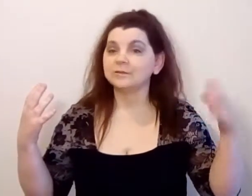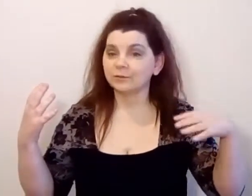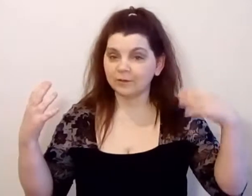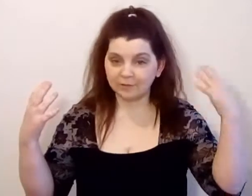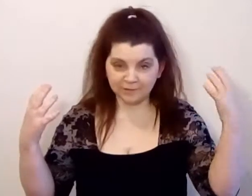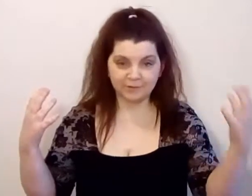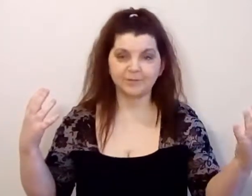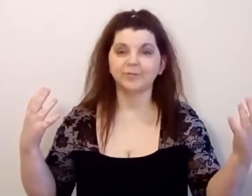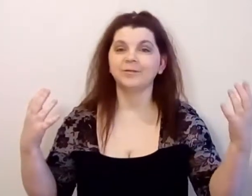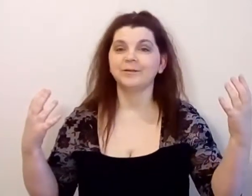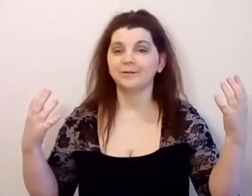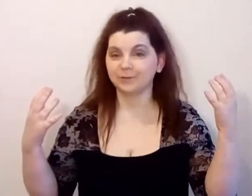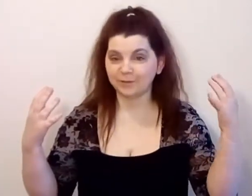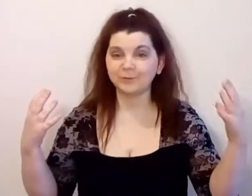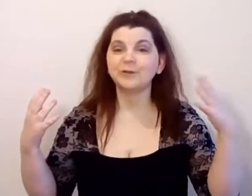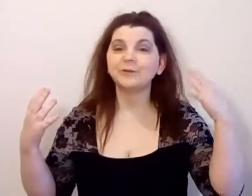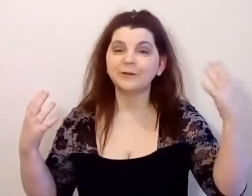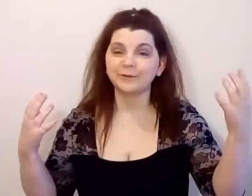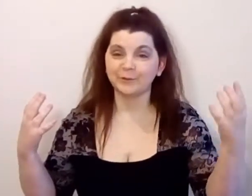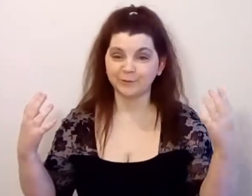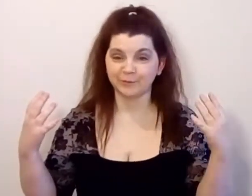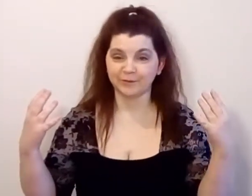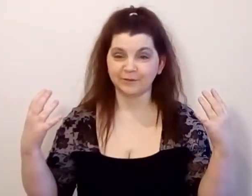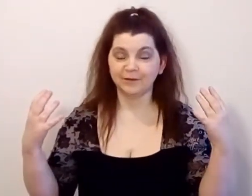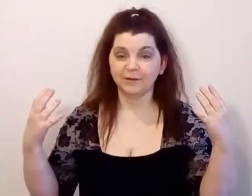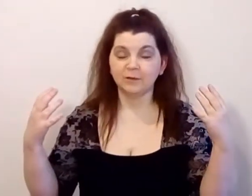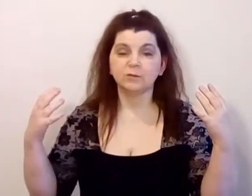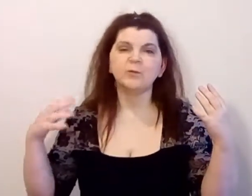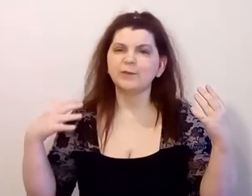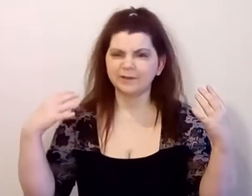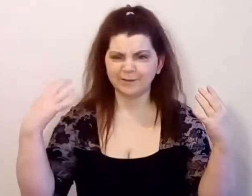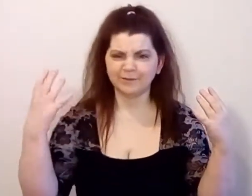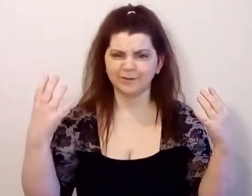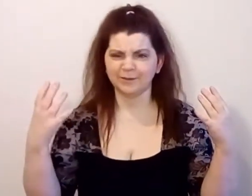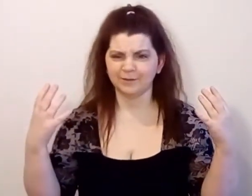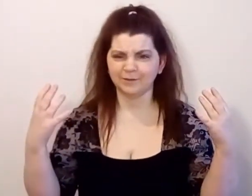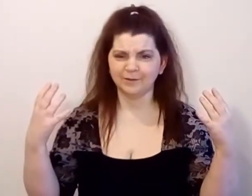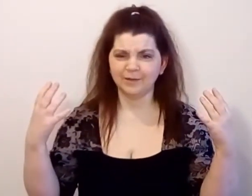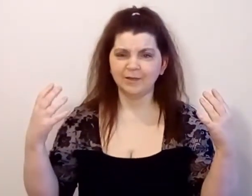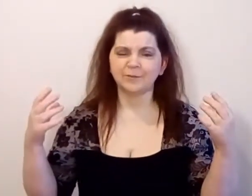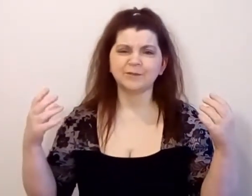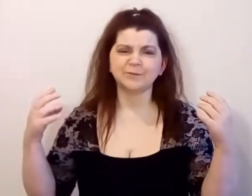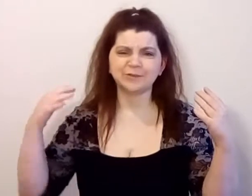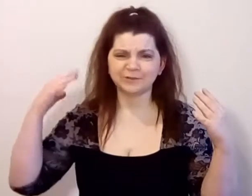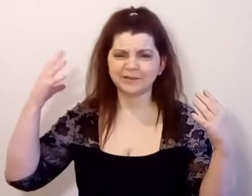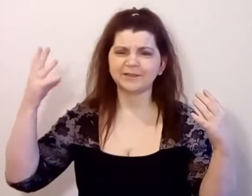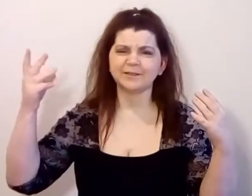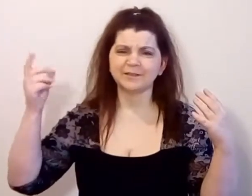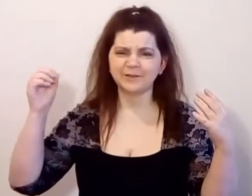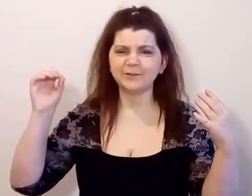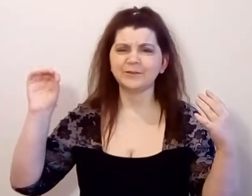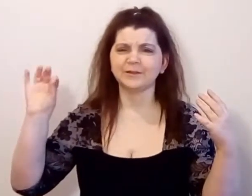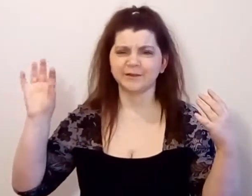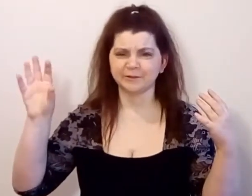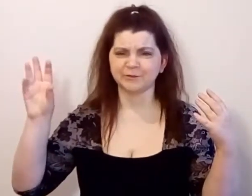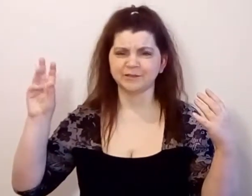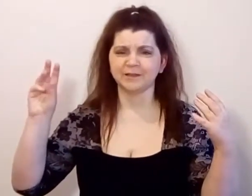к нему не только его любят, но его они нам видят. Потому что вот есть такие люди нехорошие,